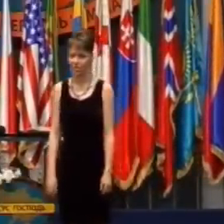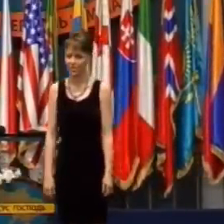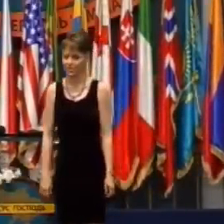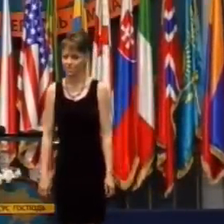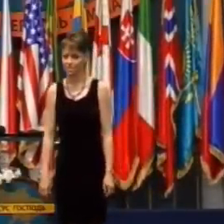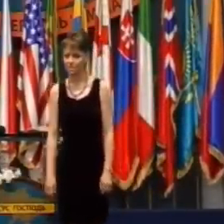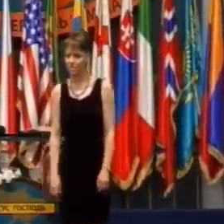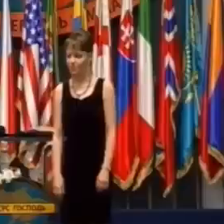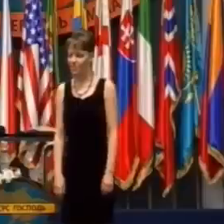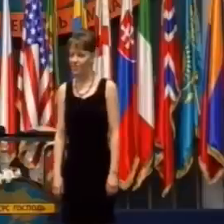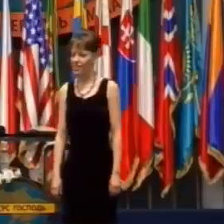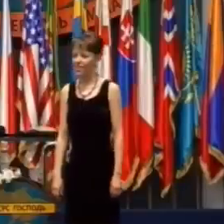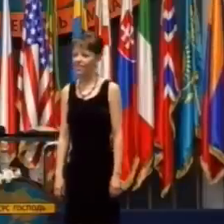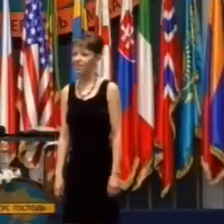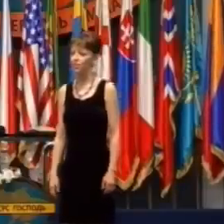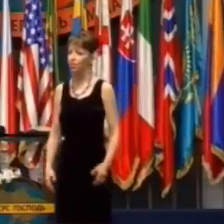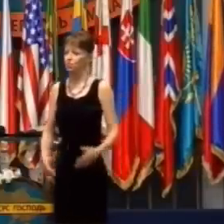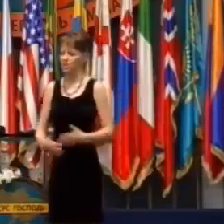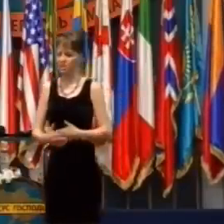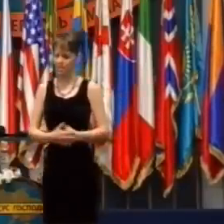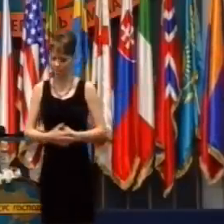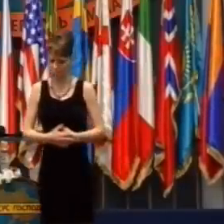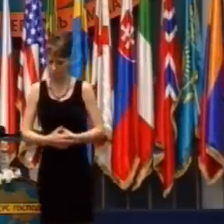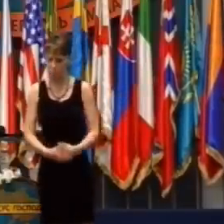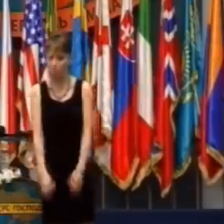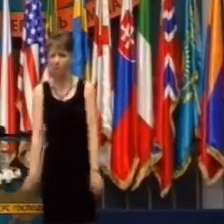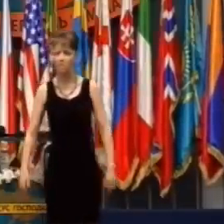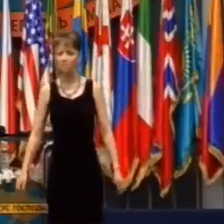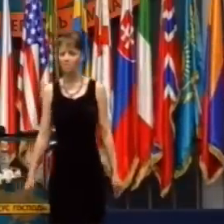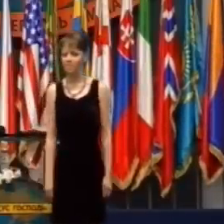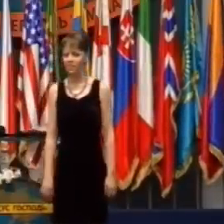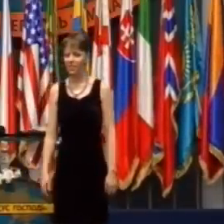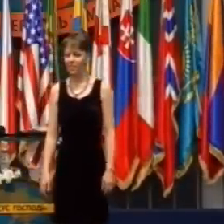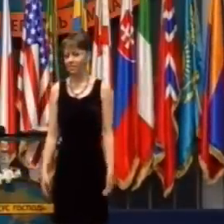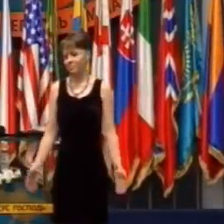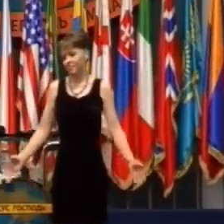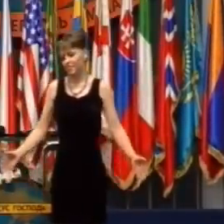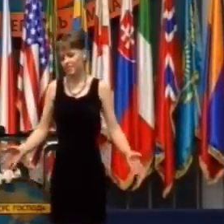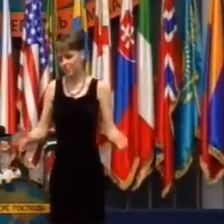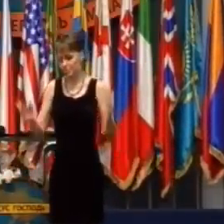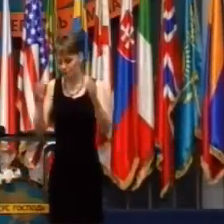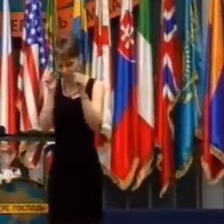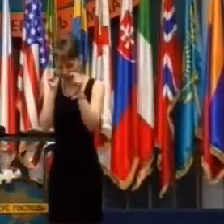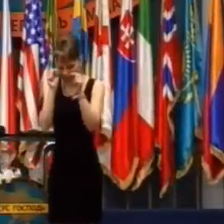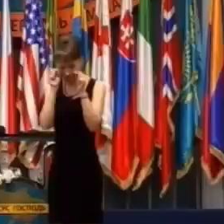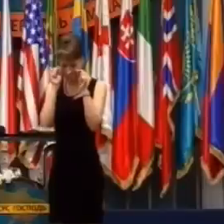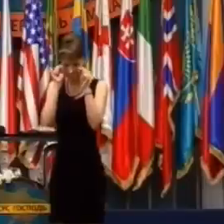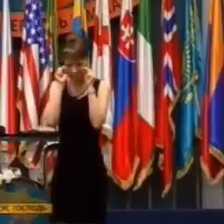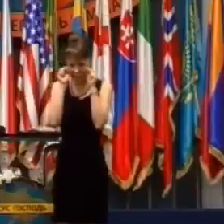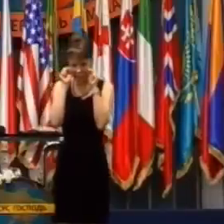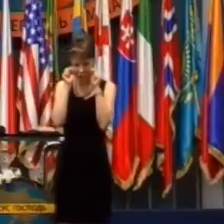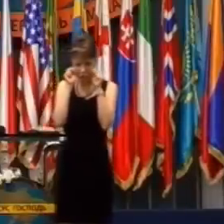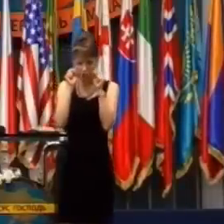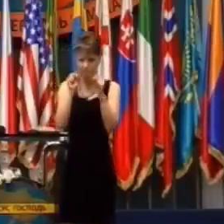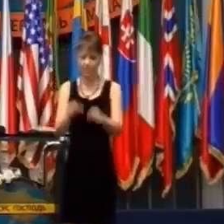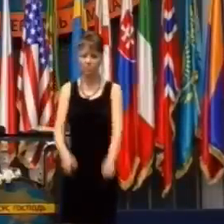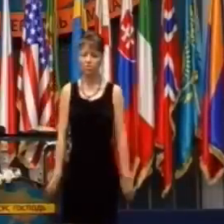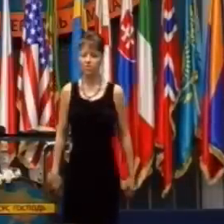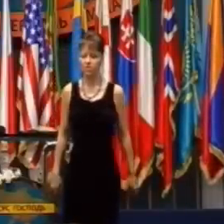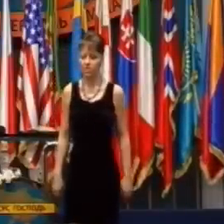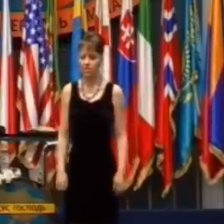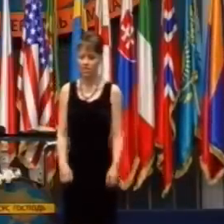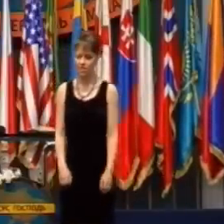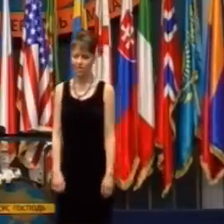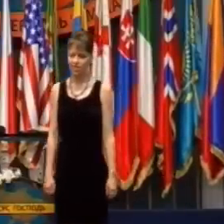Ale ak máte atomovú bombu, nemusíte tak presne mieriť.